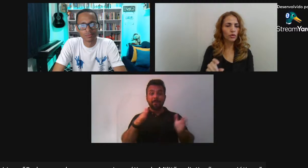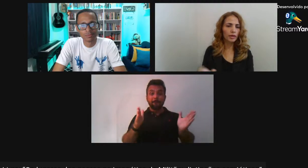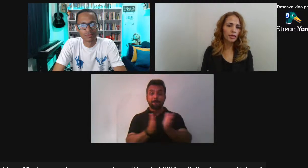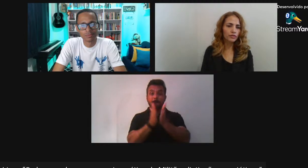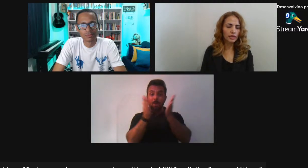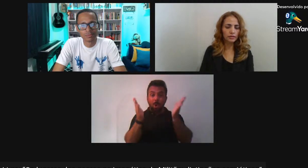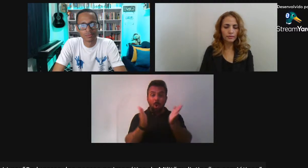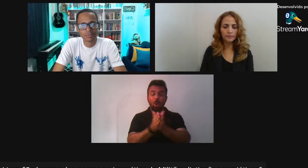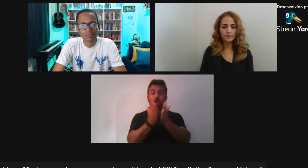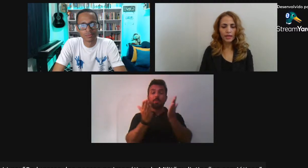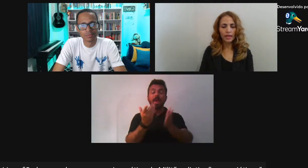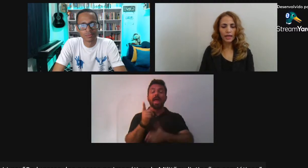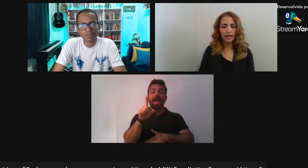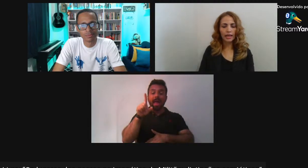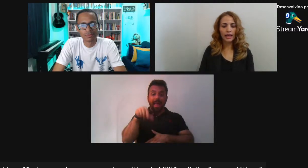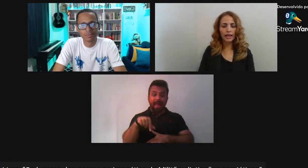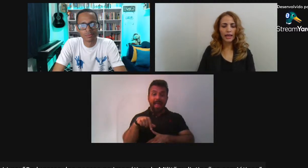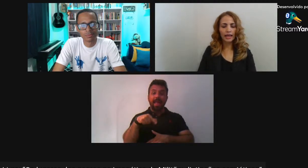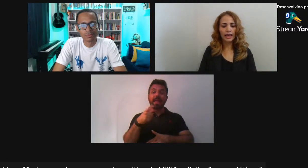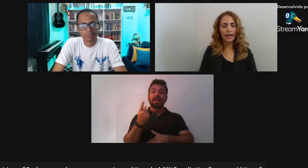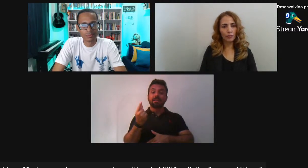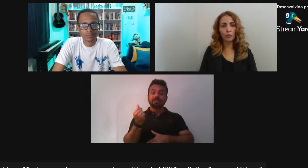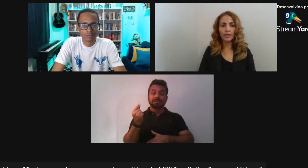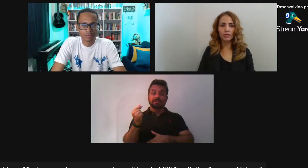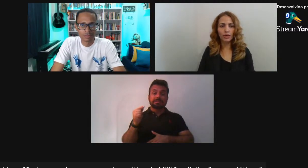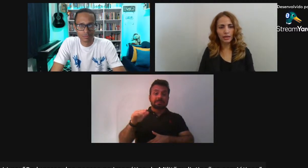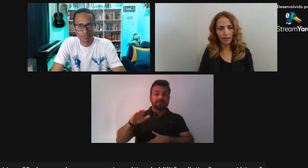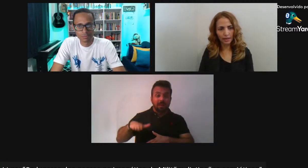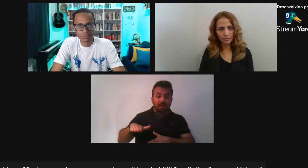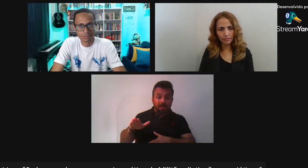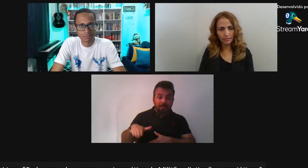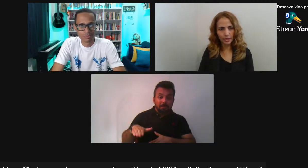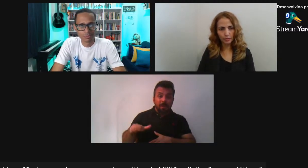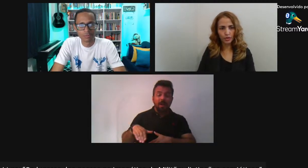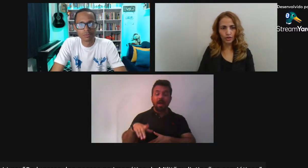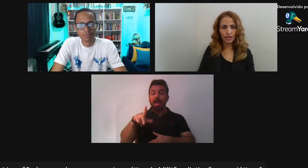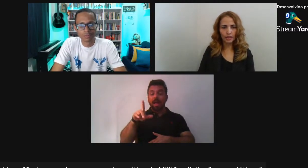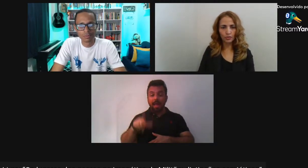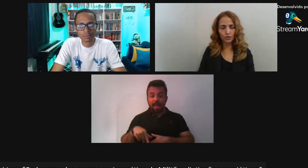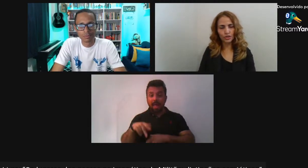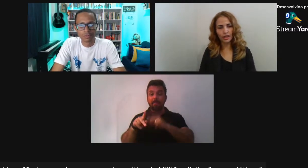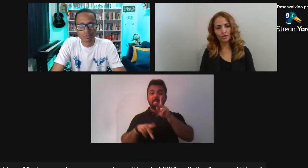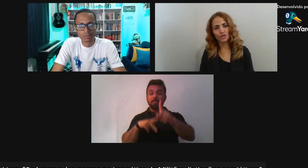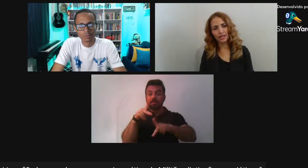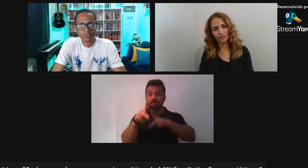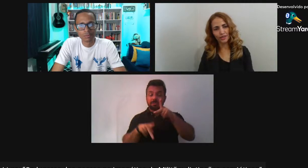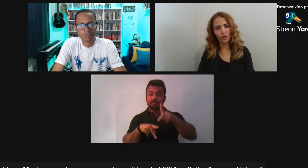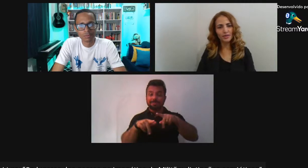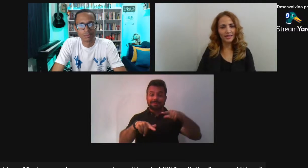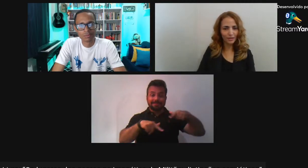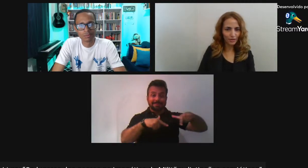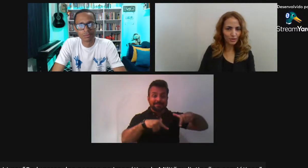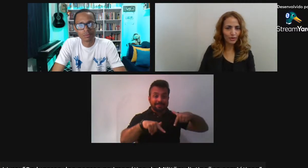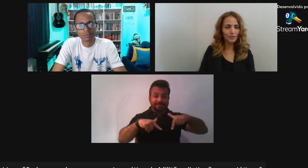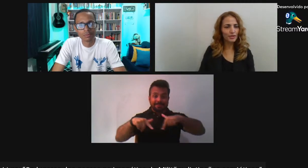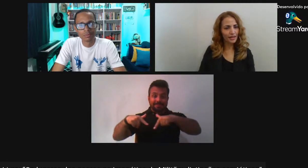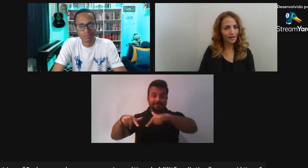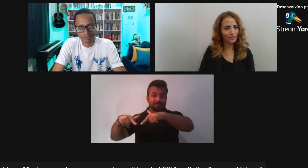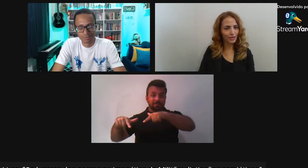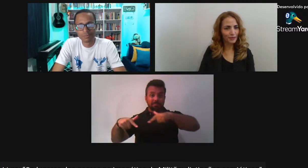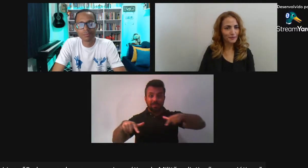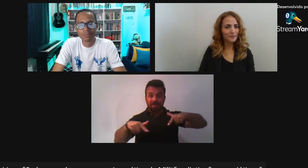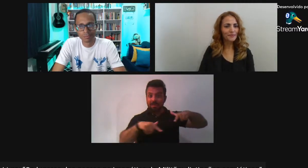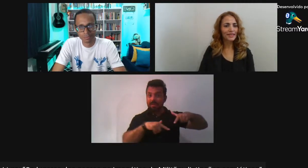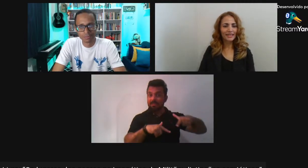Economicamente falando É a população que trabalha Porque nós saímos Do estado de escravidão Mas ainda continuamos